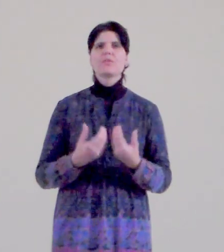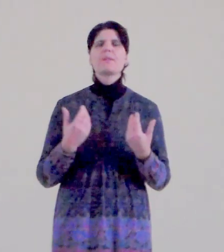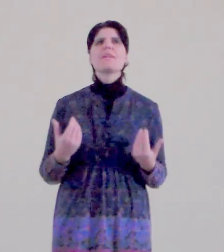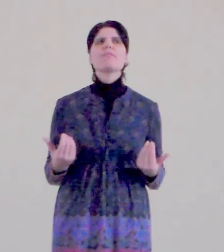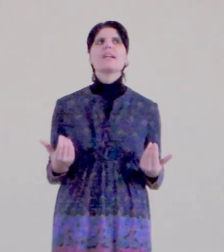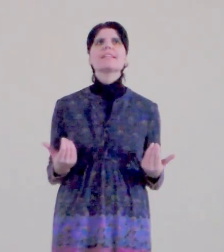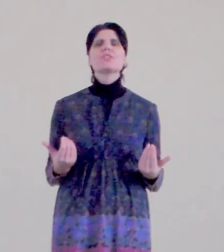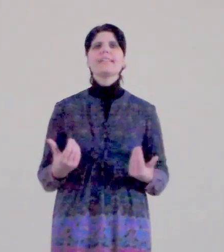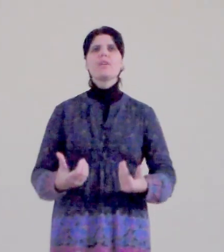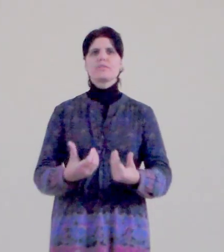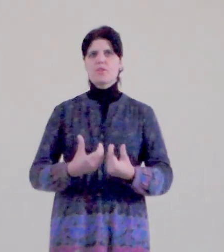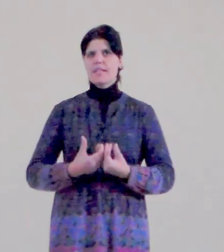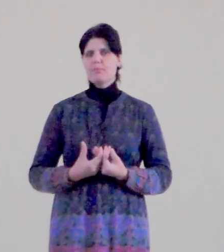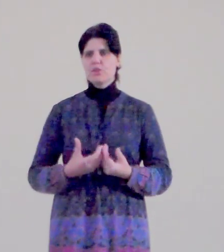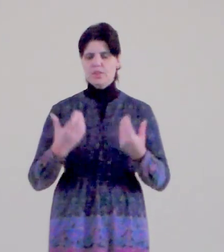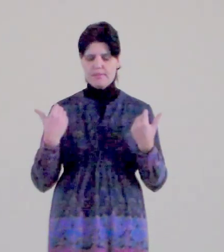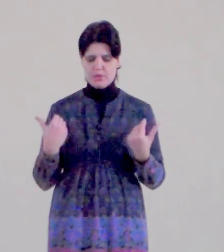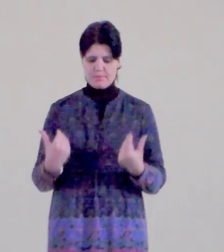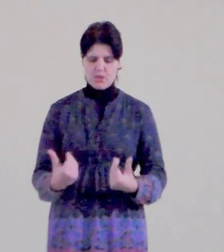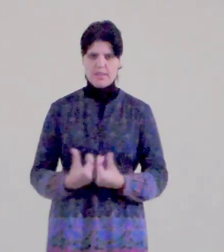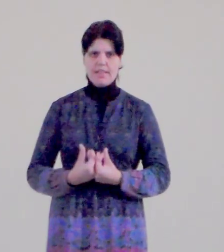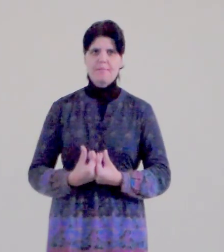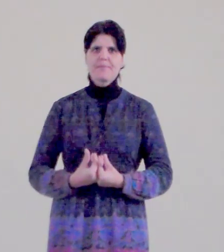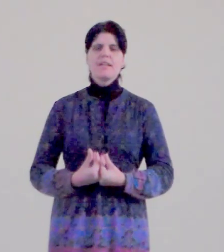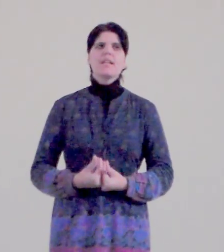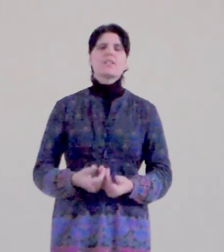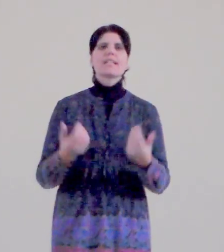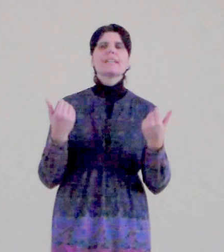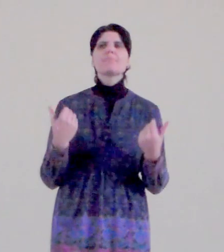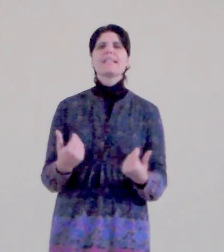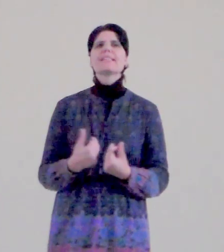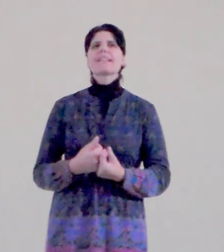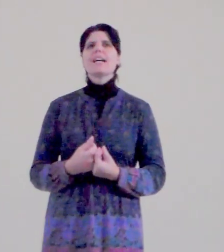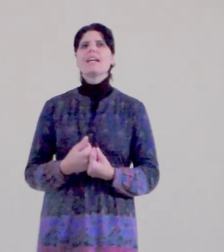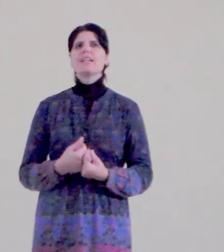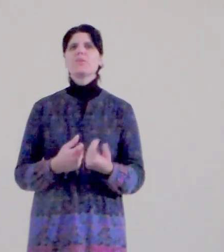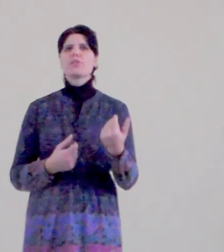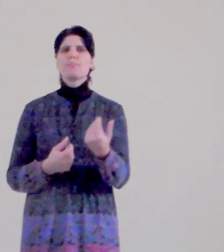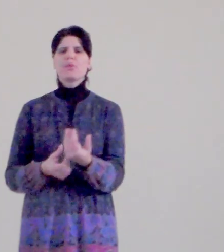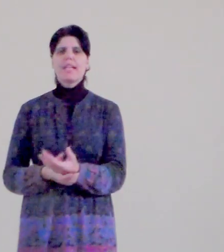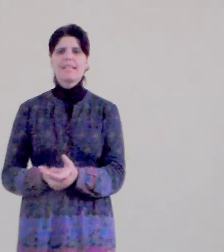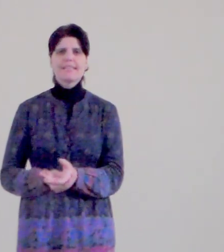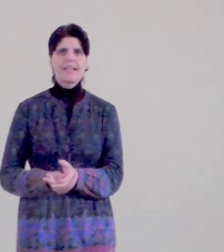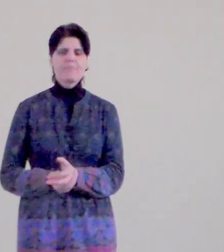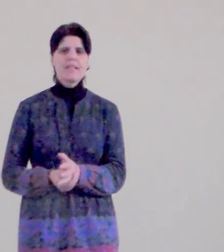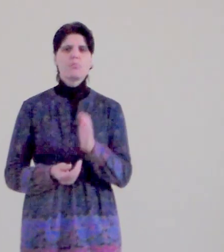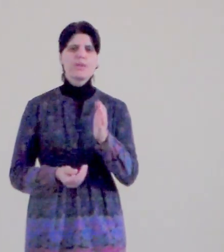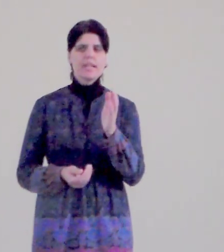ho tě miloval, než ty jau, tak říkalo Boží slovu, to jsme čekli. Říkali jsme dneska, haleluja, že Bůh je láska, Bůh je